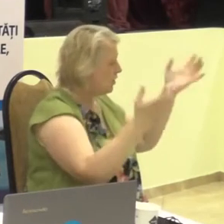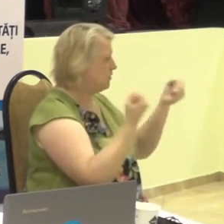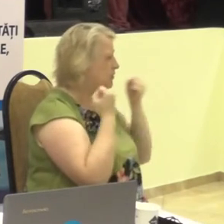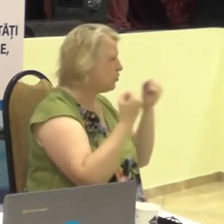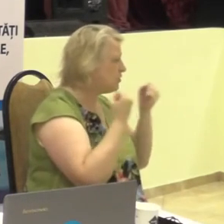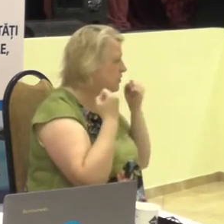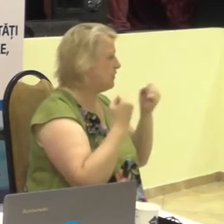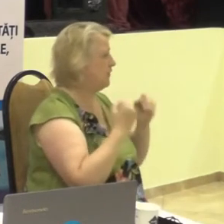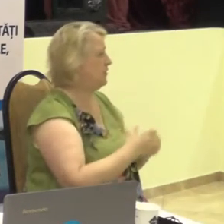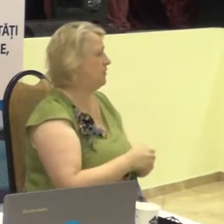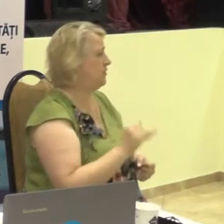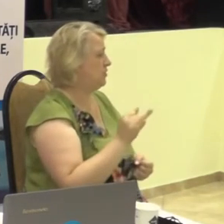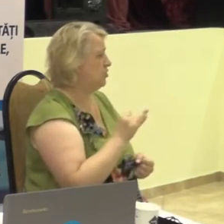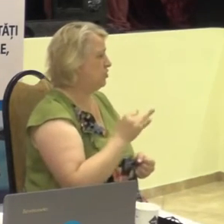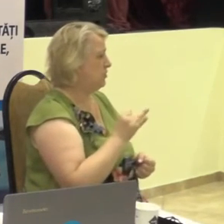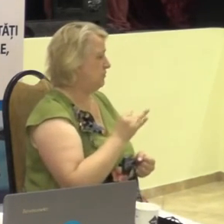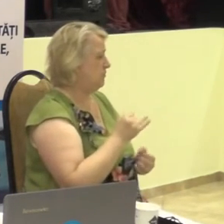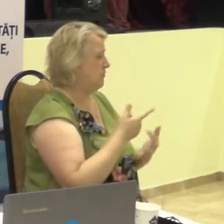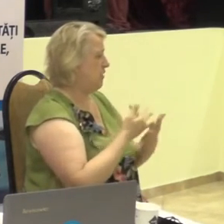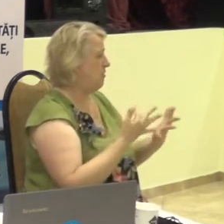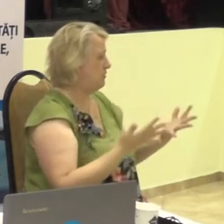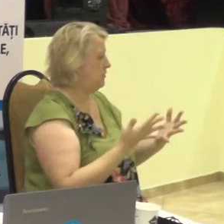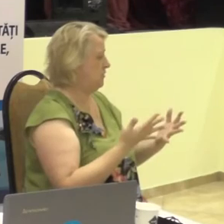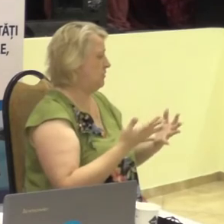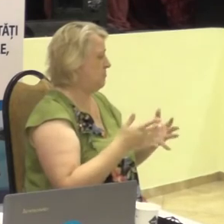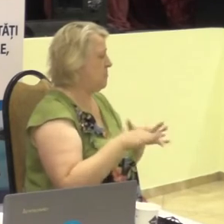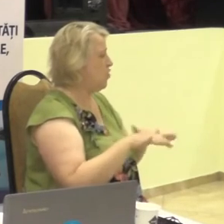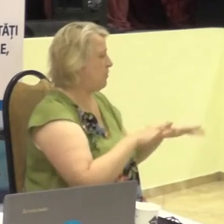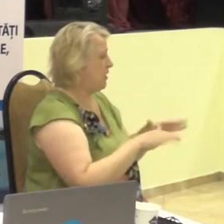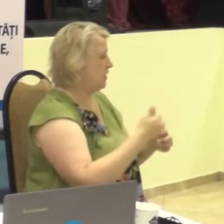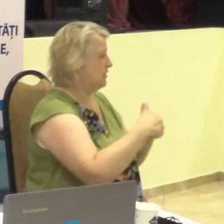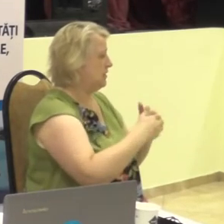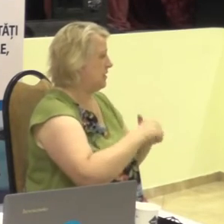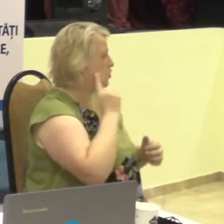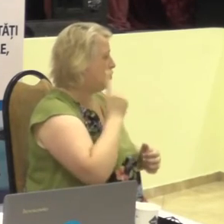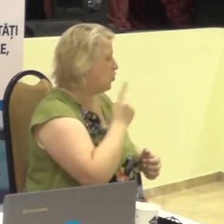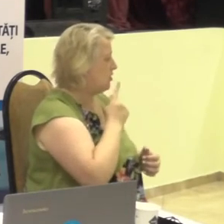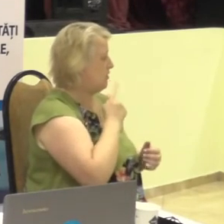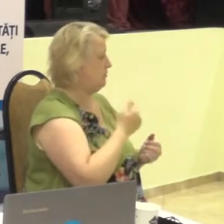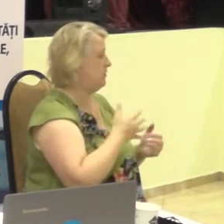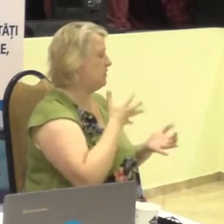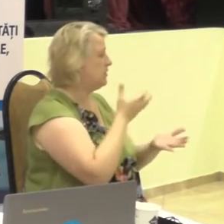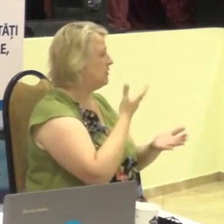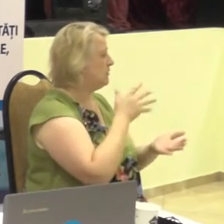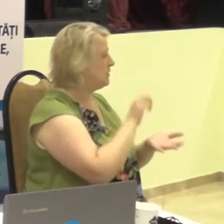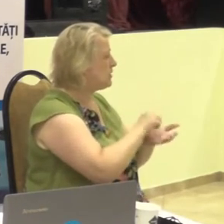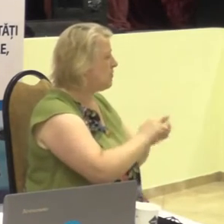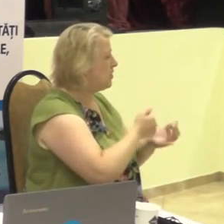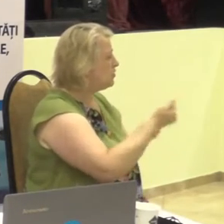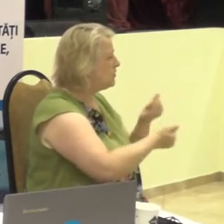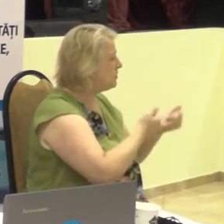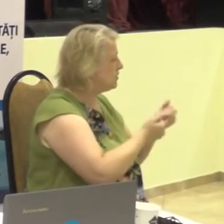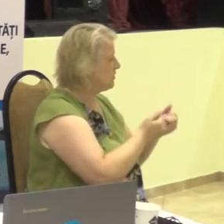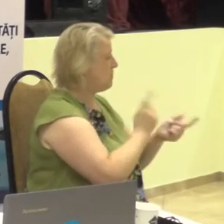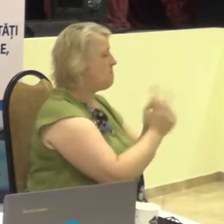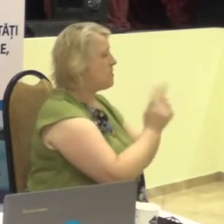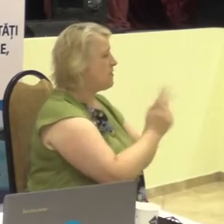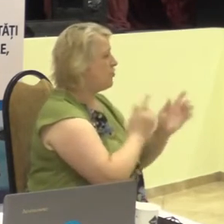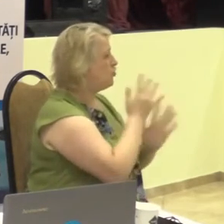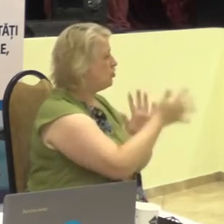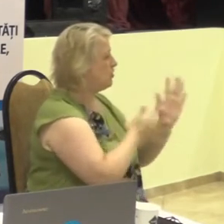sportive și de între mare între surți. Trestează servicii de interpretare în limba numit